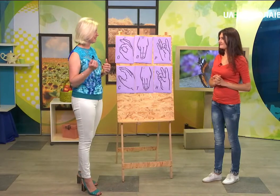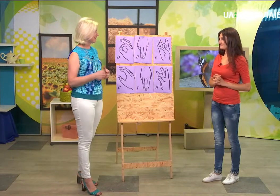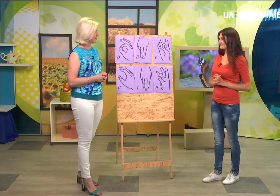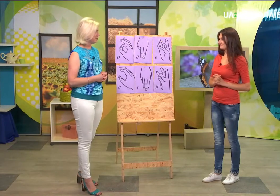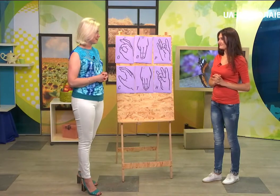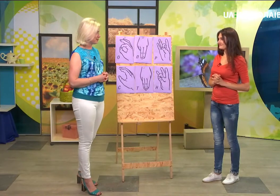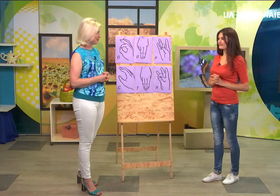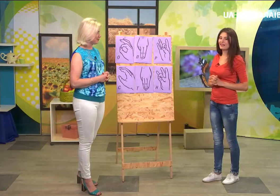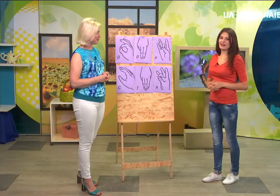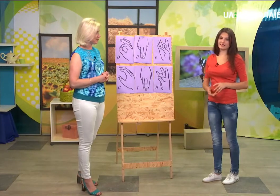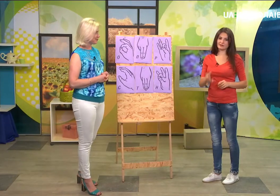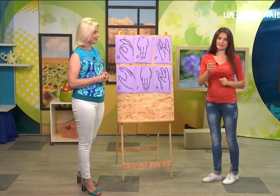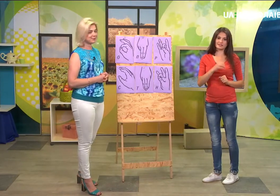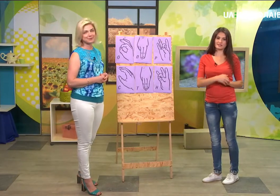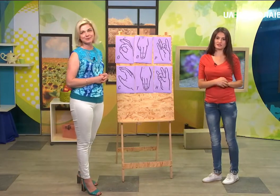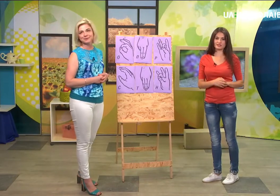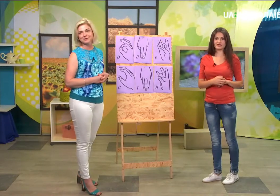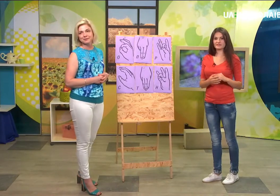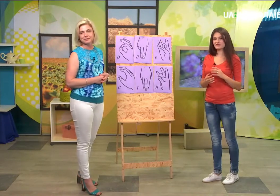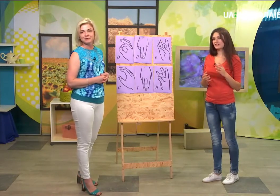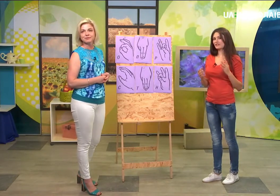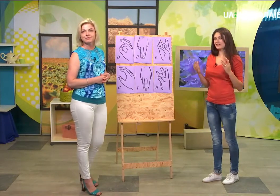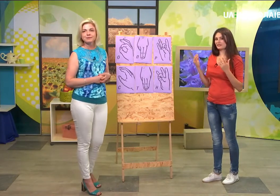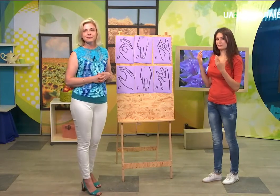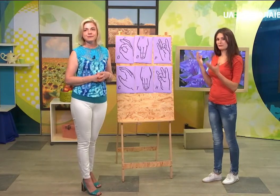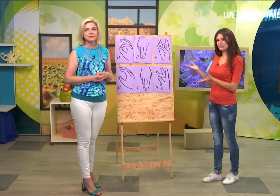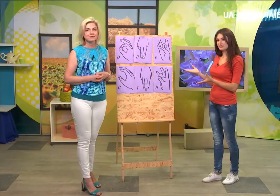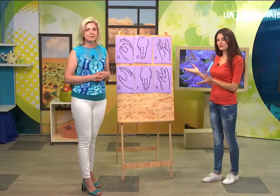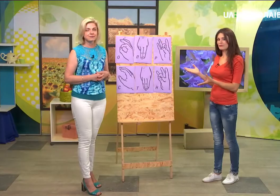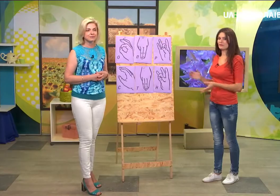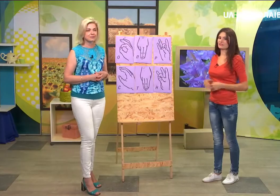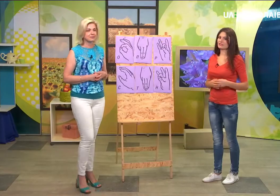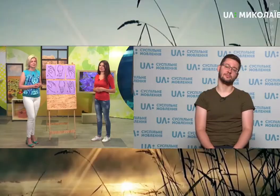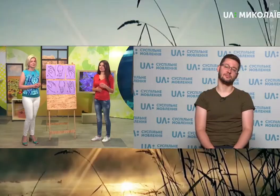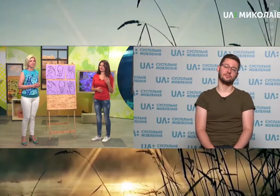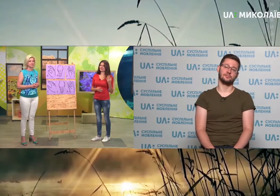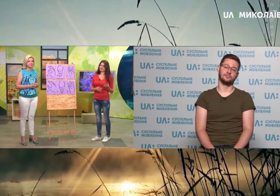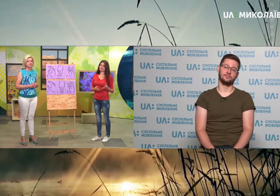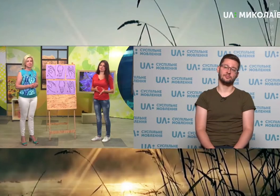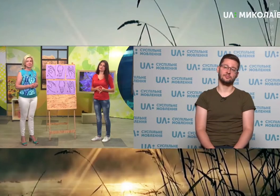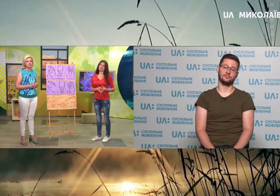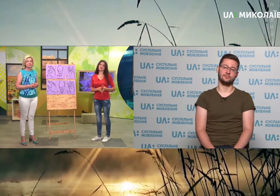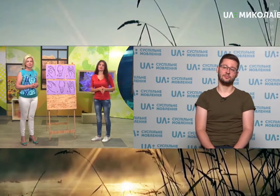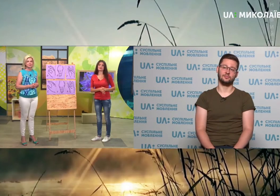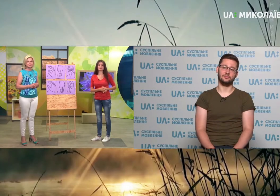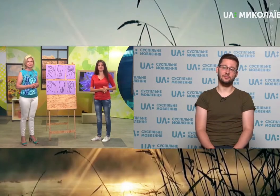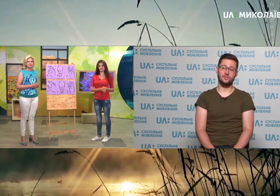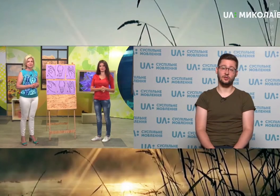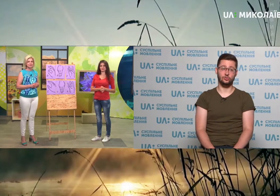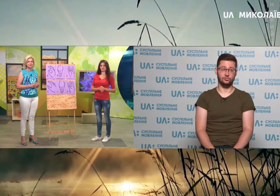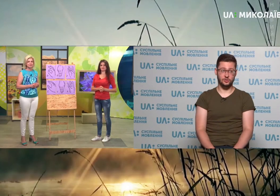абеткою. Артем, і те далі. Таке вивчення жестової мови, наскільки воно для тебе особисто є корисним? Ну, я